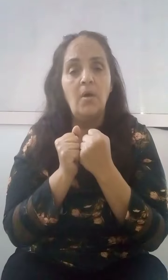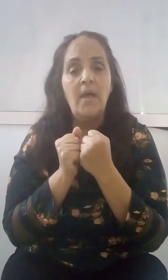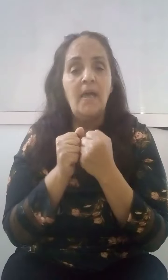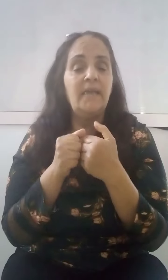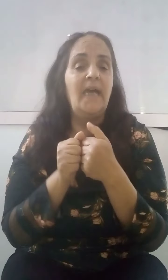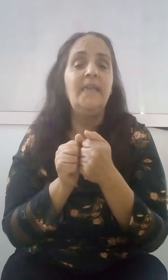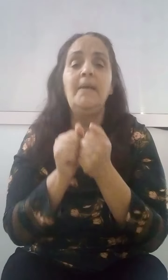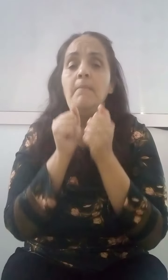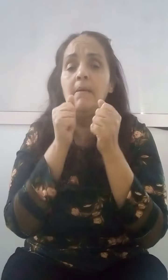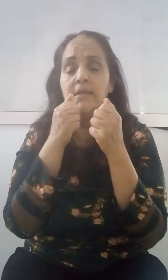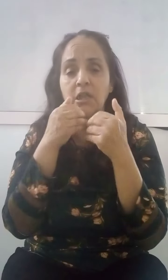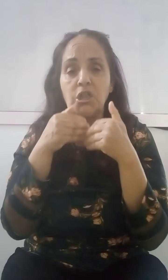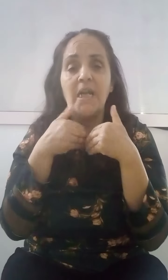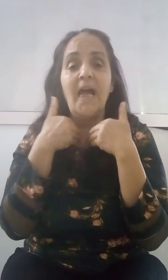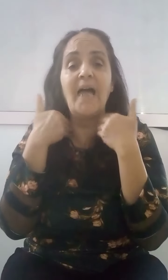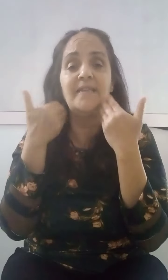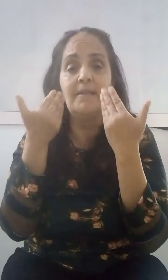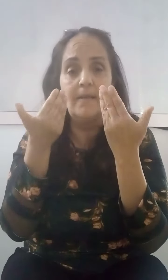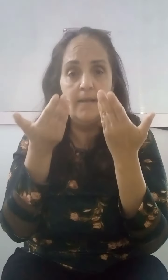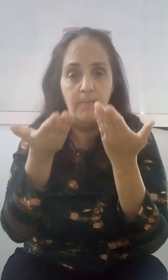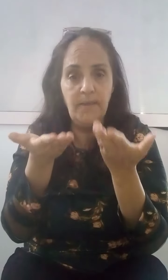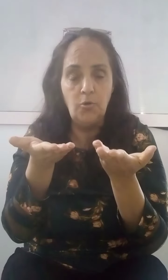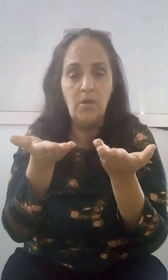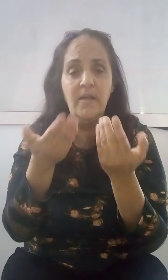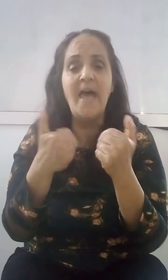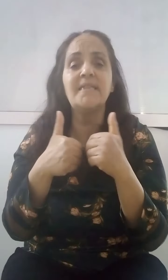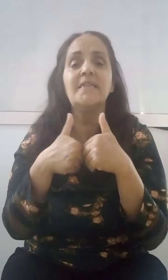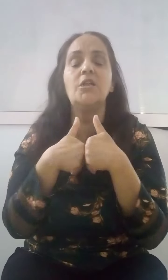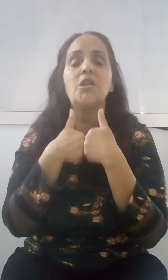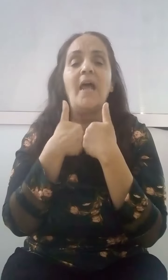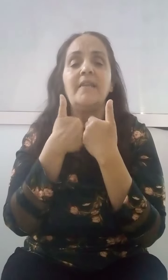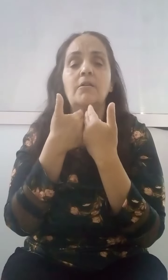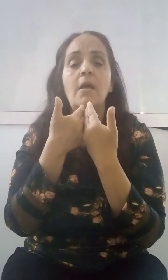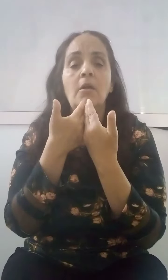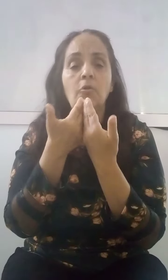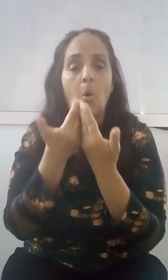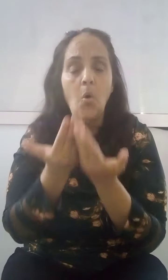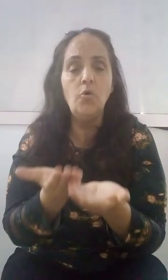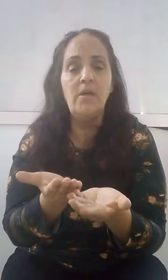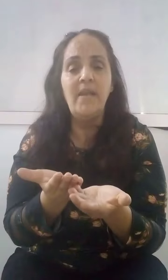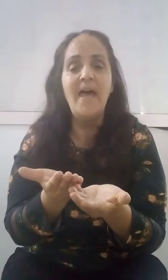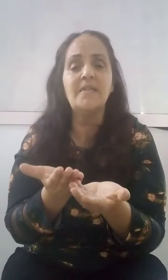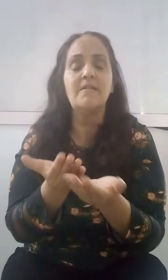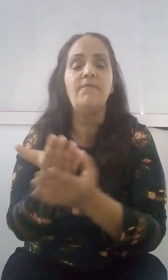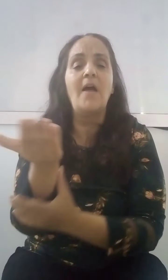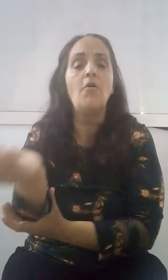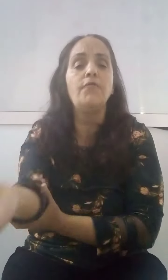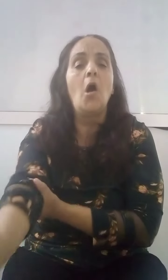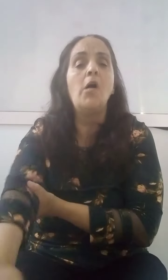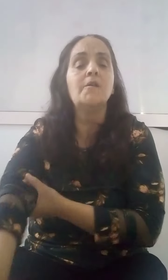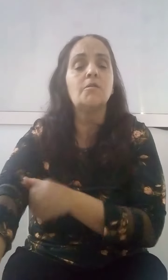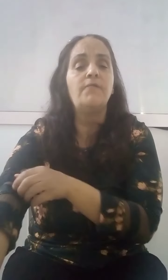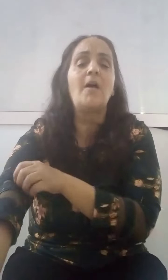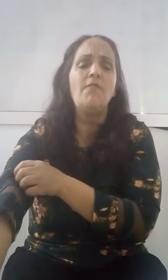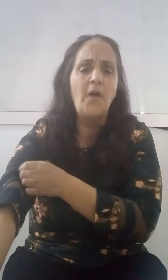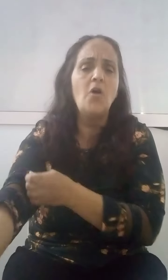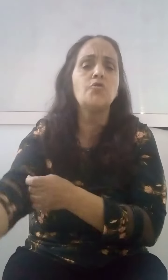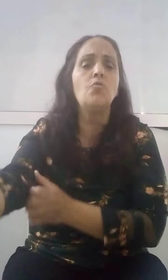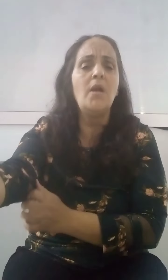يعني ديكشي اللي غادي نبينه الناس ديكشي اللي غادي نقوله الناس في الكونفيرانس في